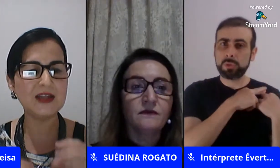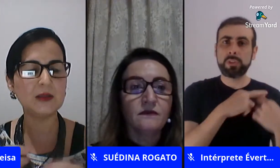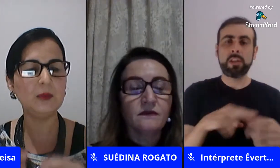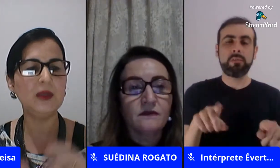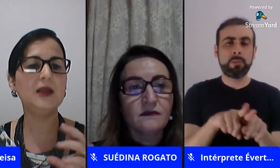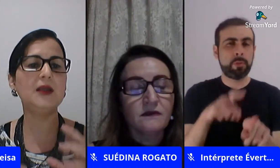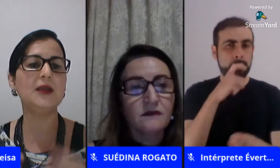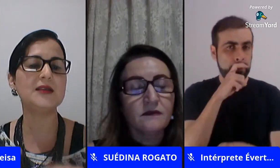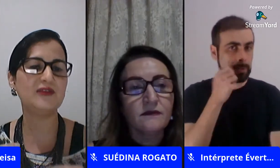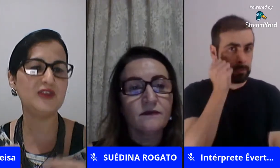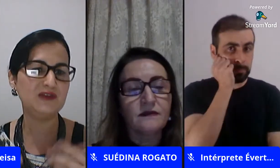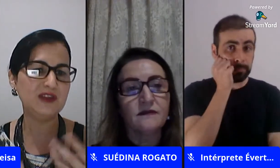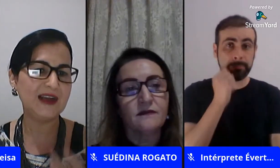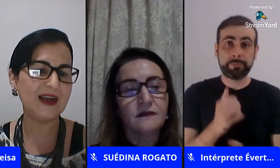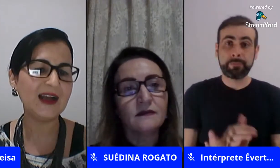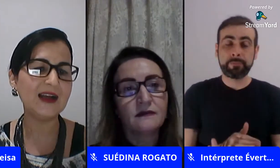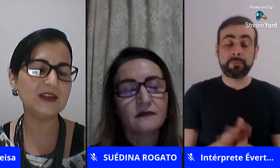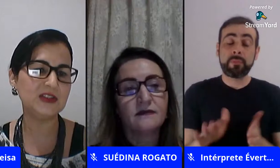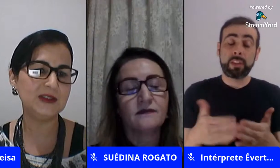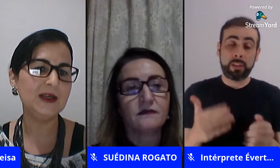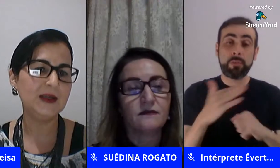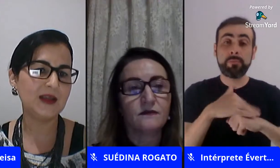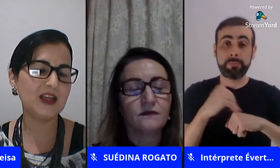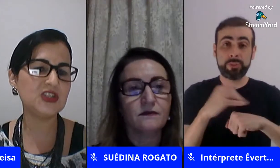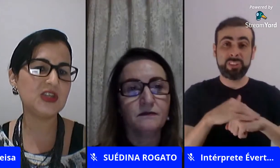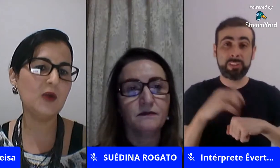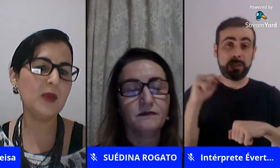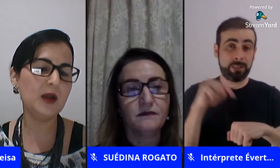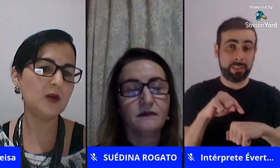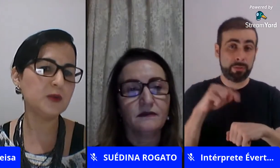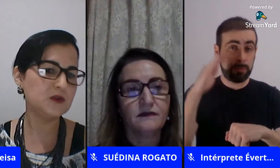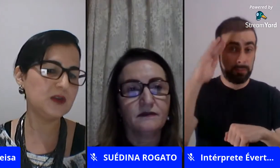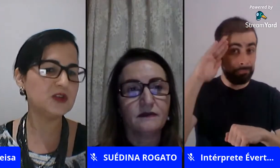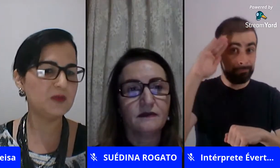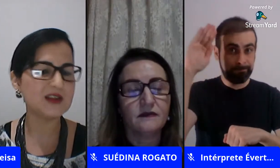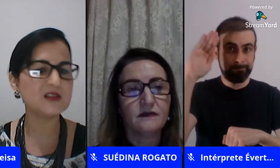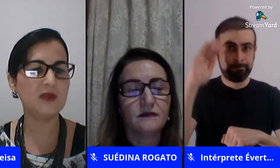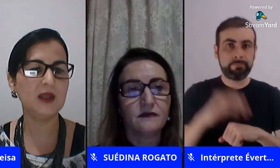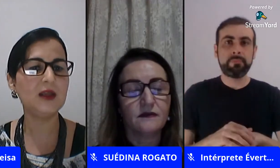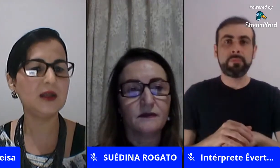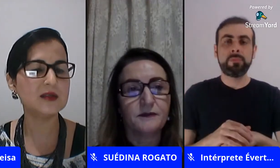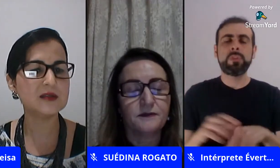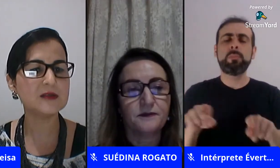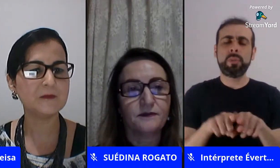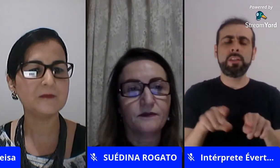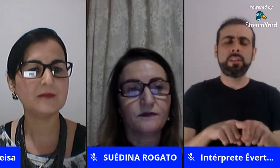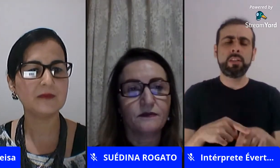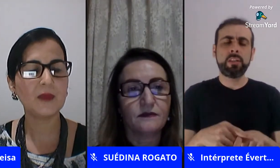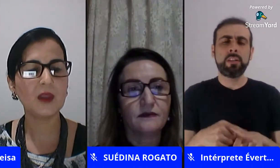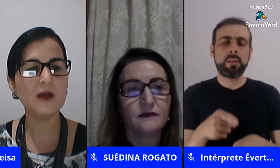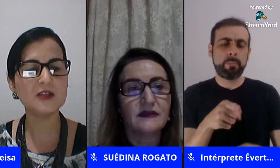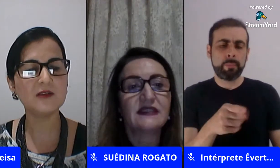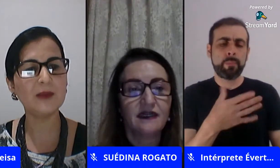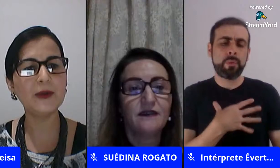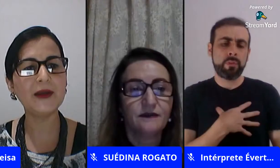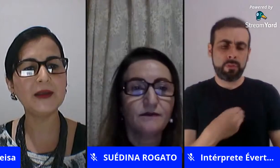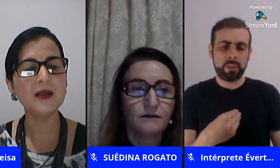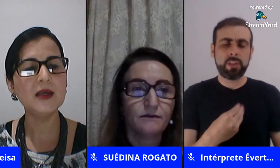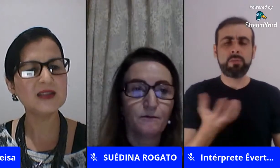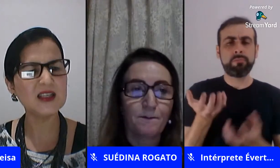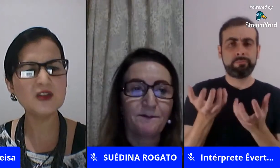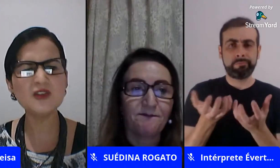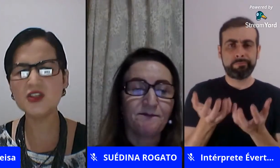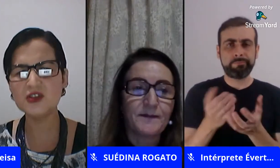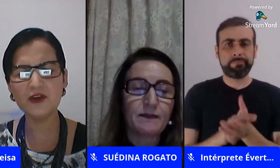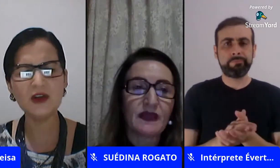cumplicidade também essa afetividade que a gente quer o melhor para os filhos e para as filhas eu acho que vai por